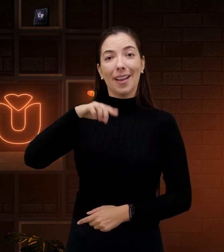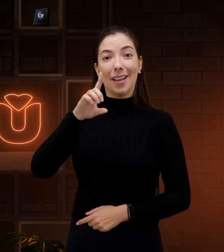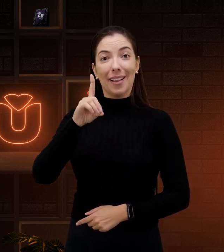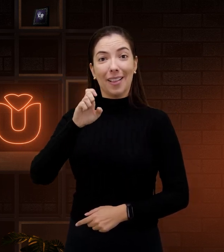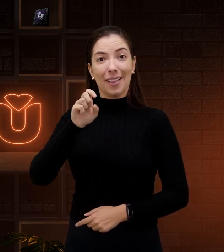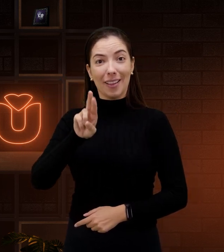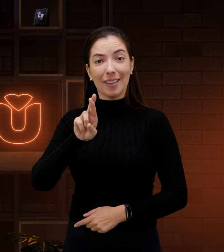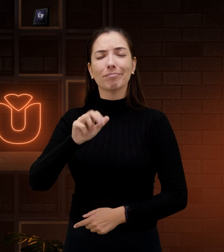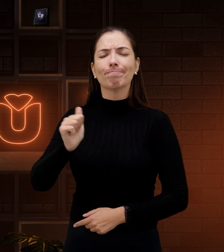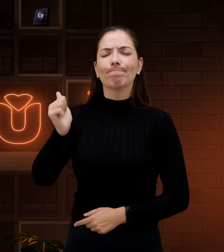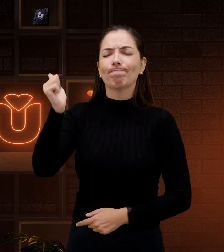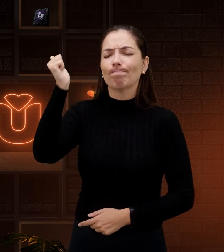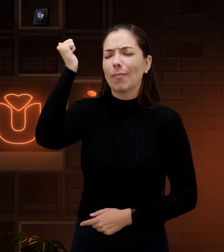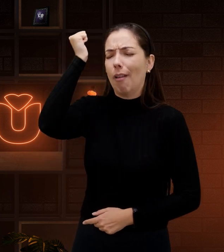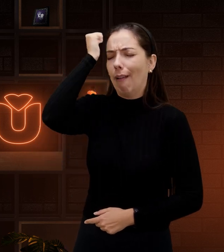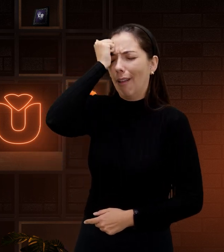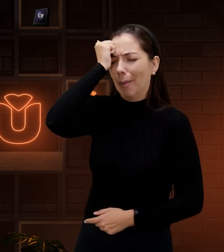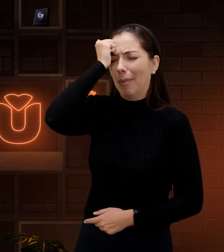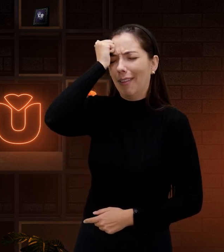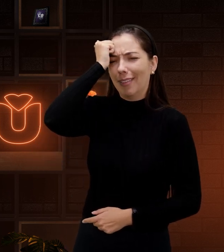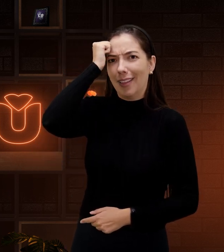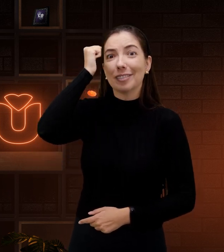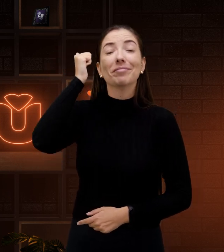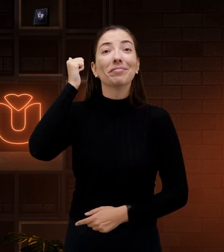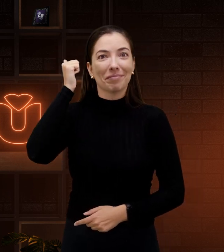Arrepender. Mesma configuração de mão.